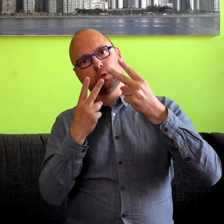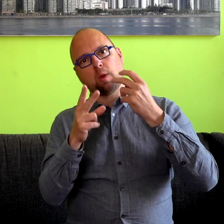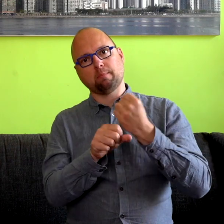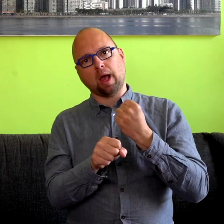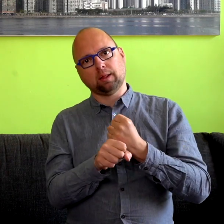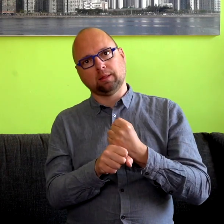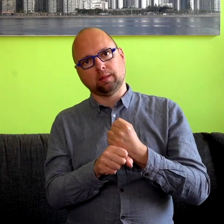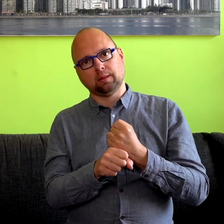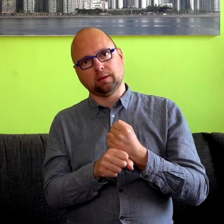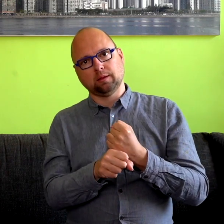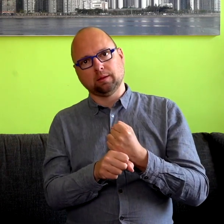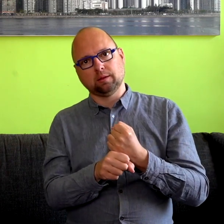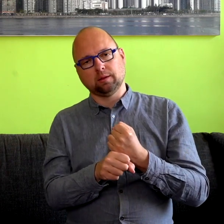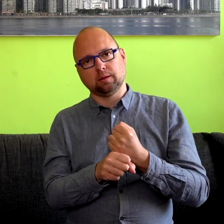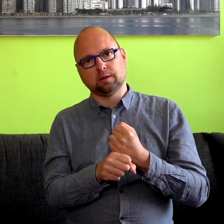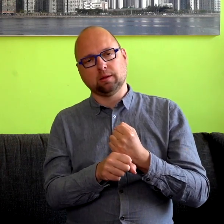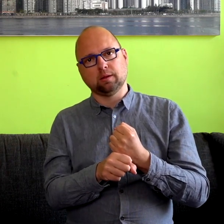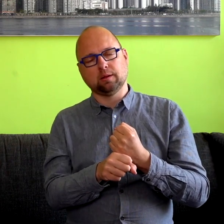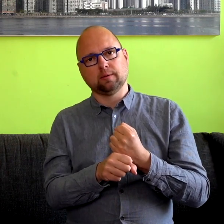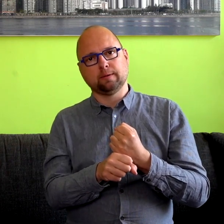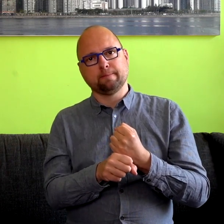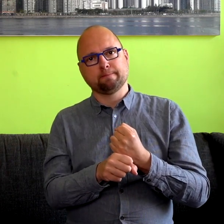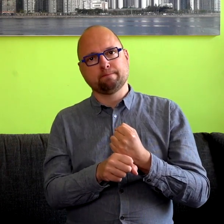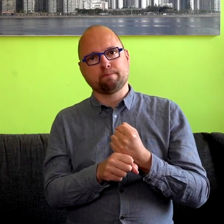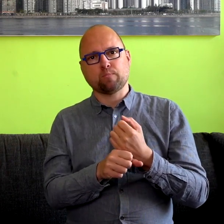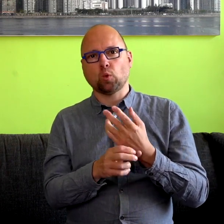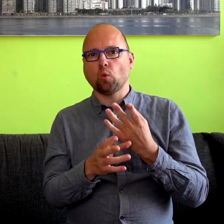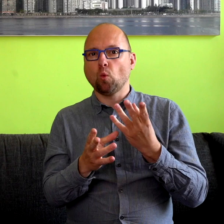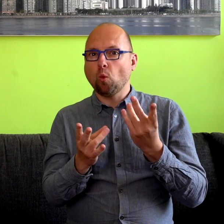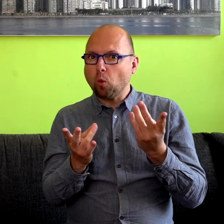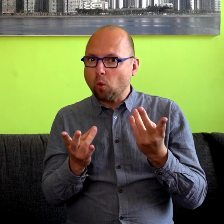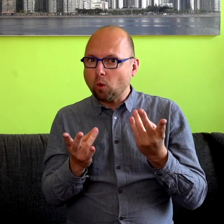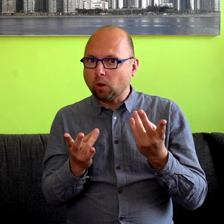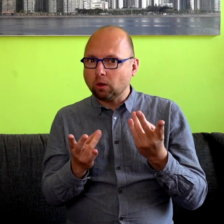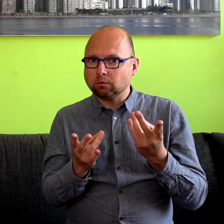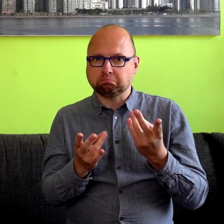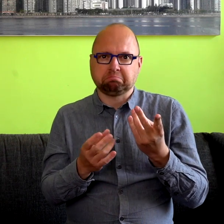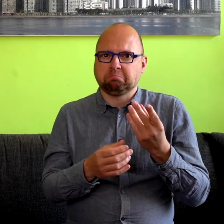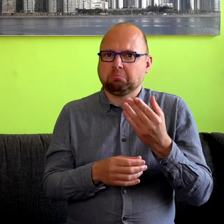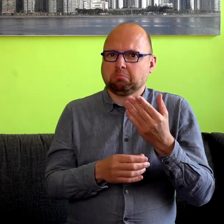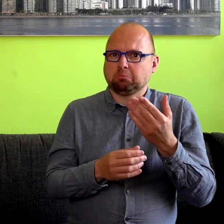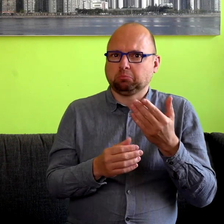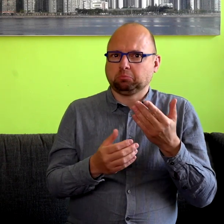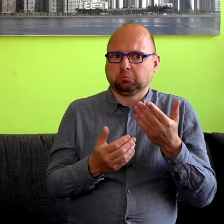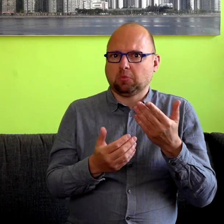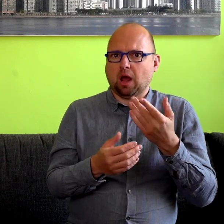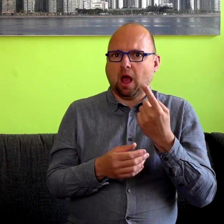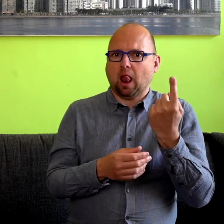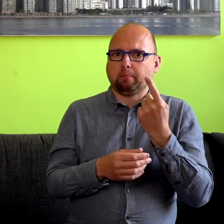op een manier die het makkelijk kan maken